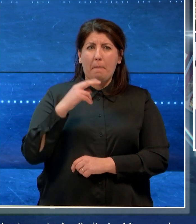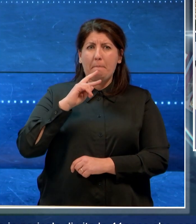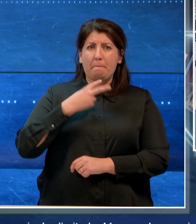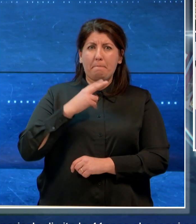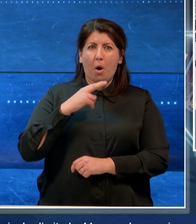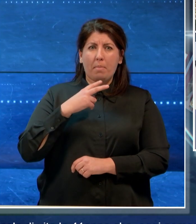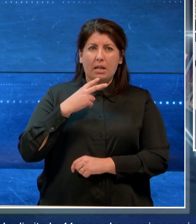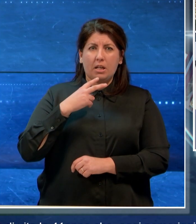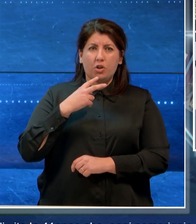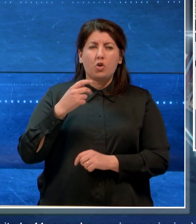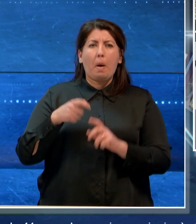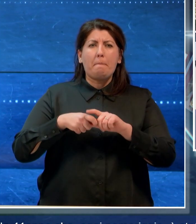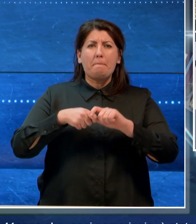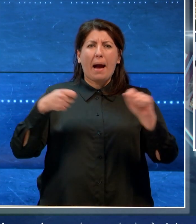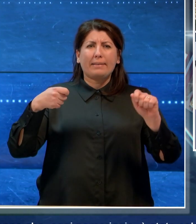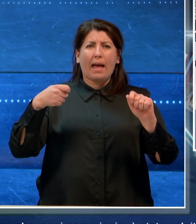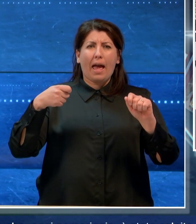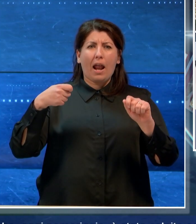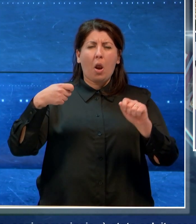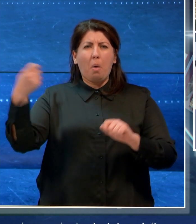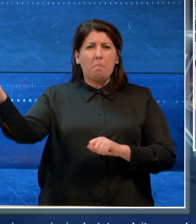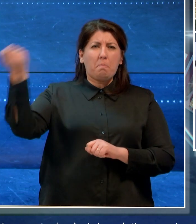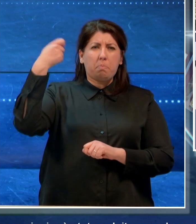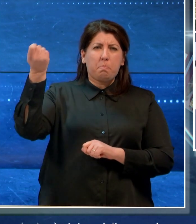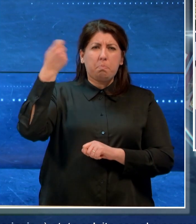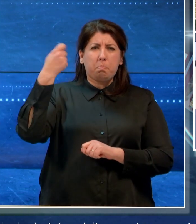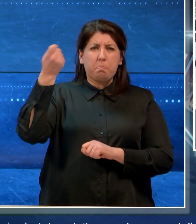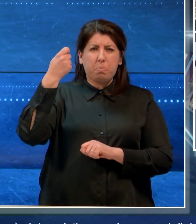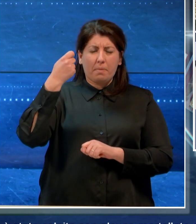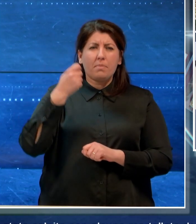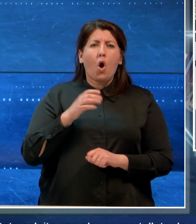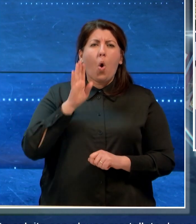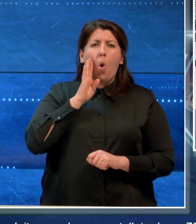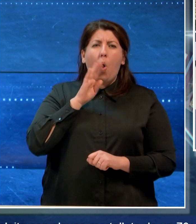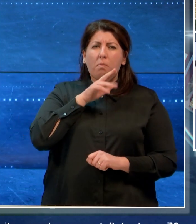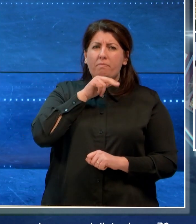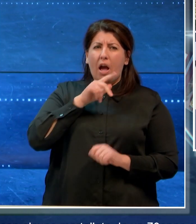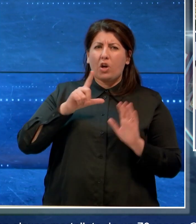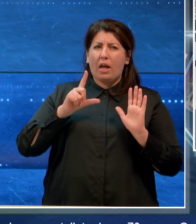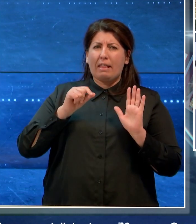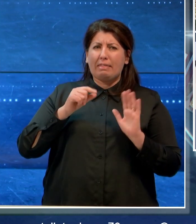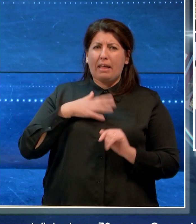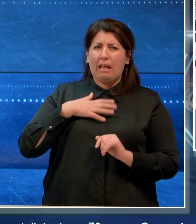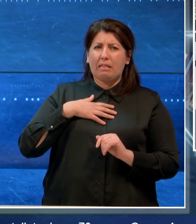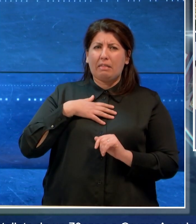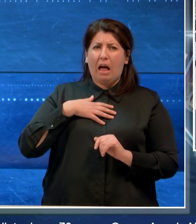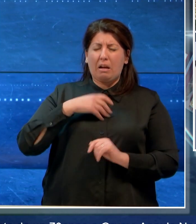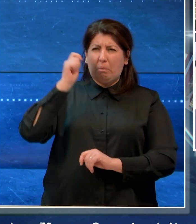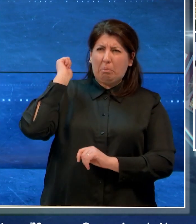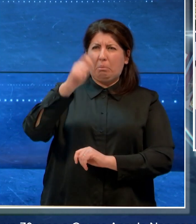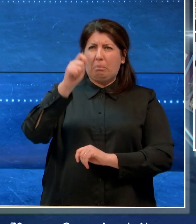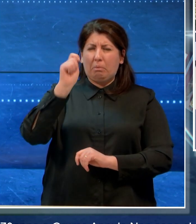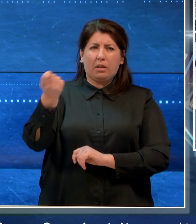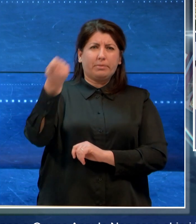con alcune martellate da un settantenne a Grumo Appula. Non sono ancora chiari i